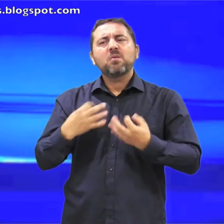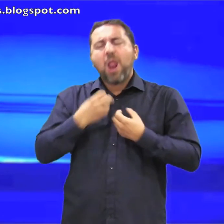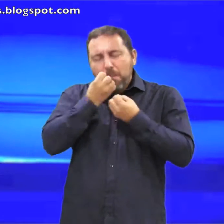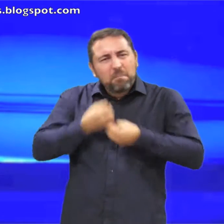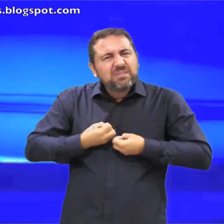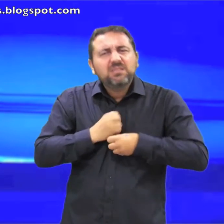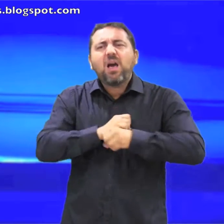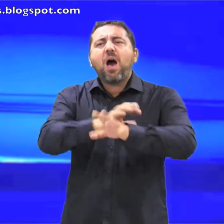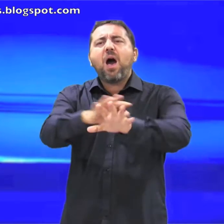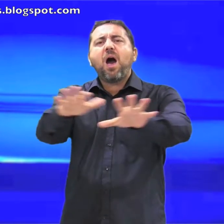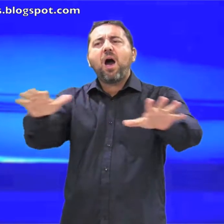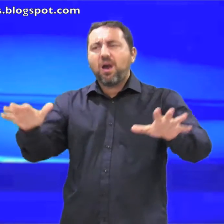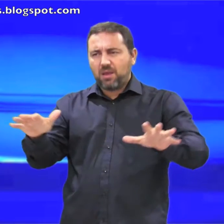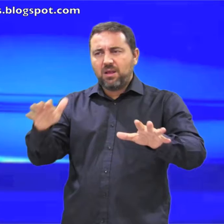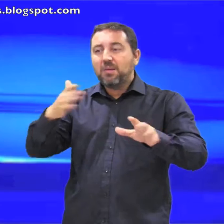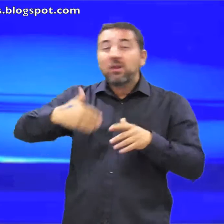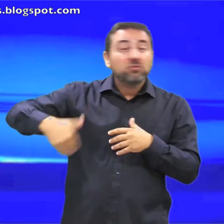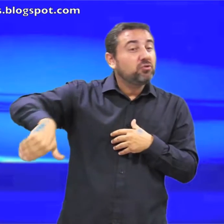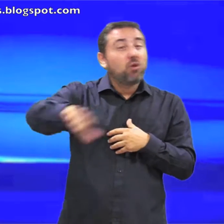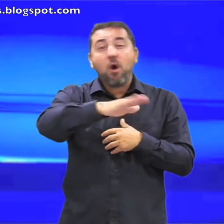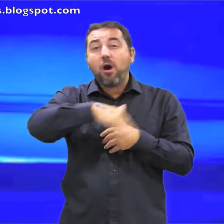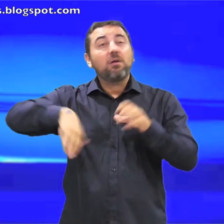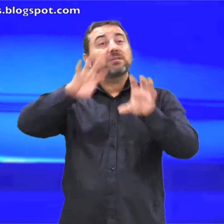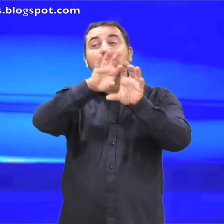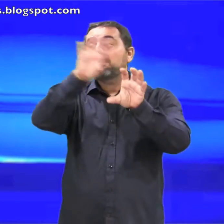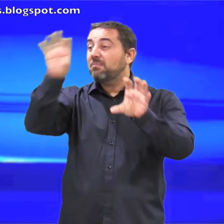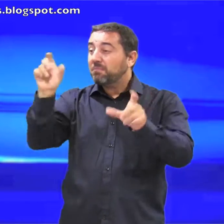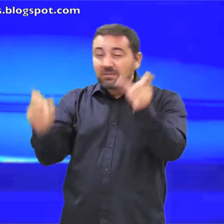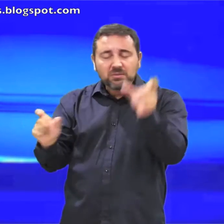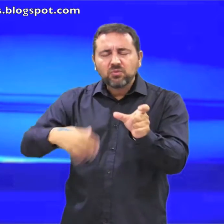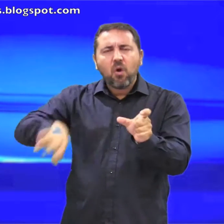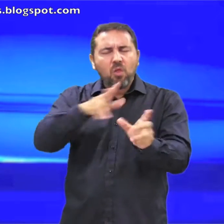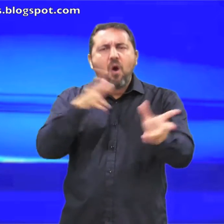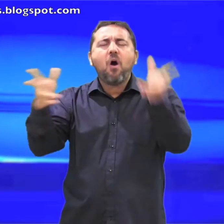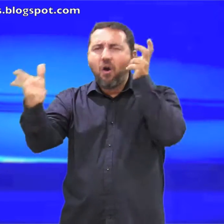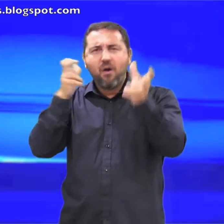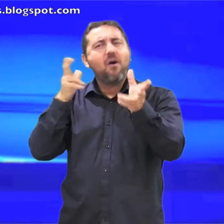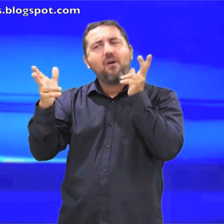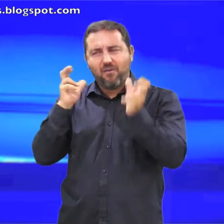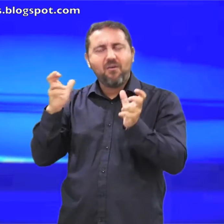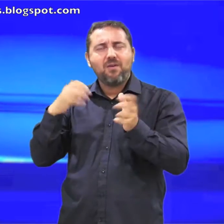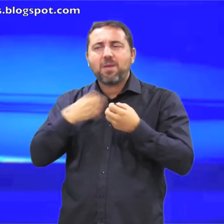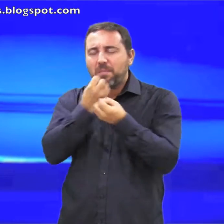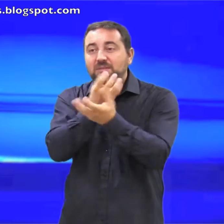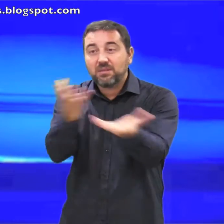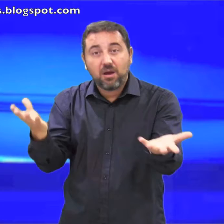se proclamara plenamente el mensaje y lo oyeran todas las naciones